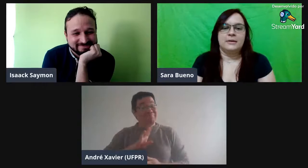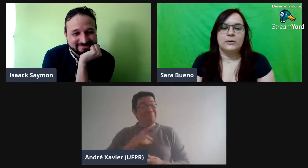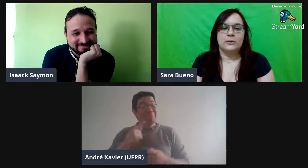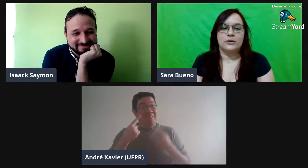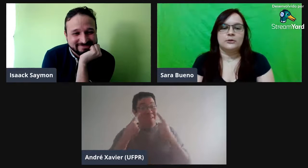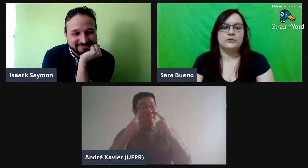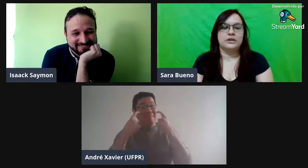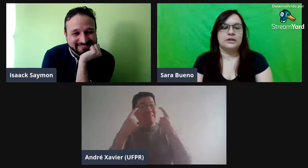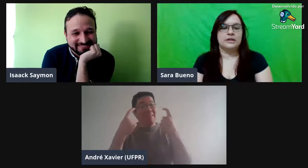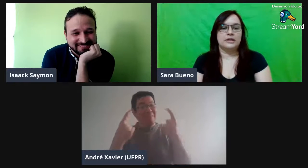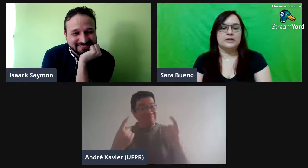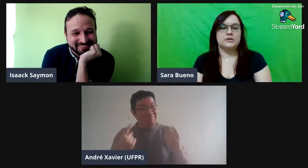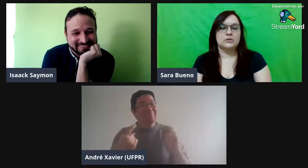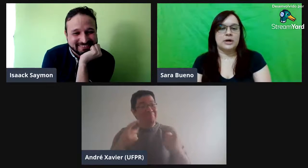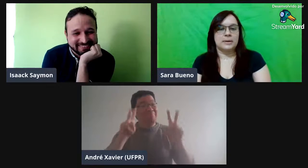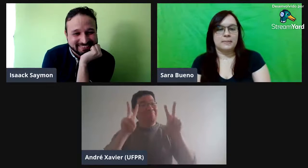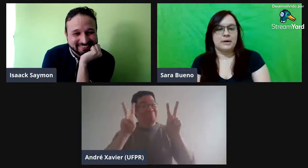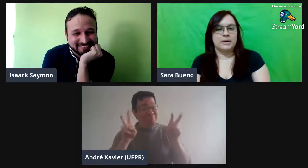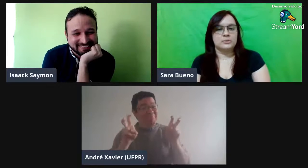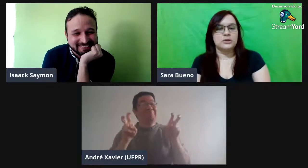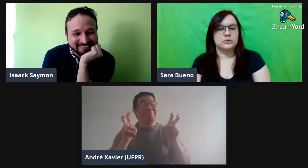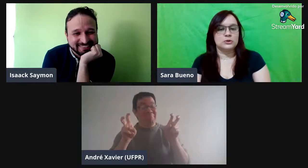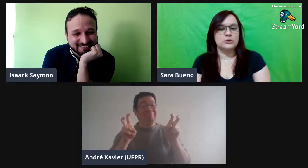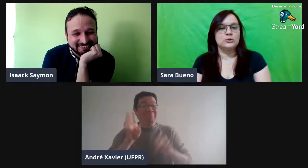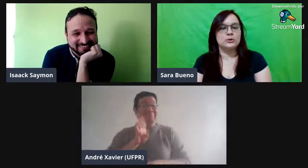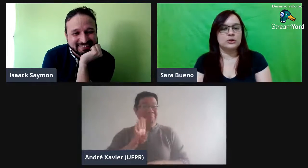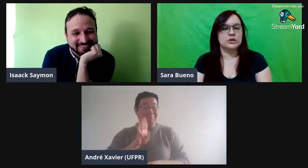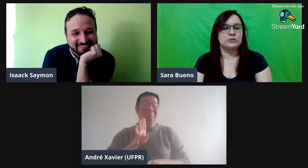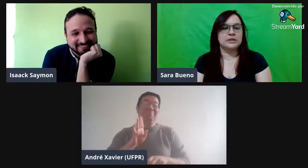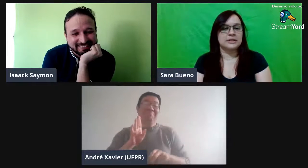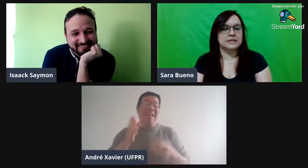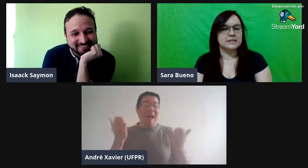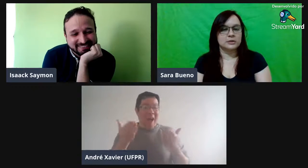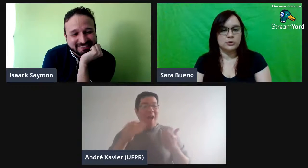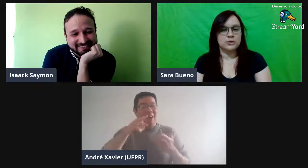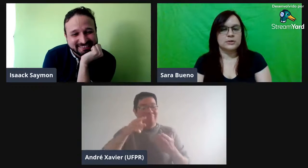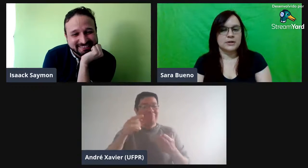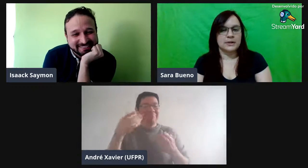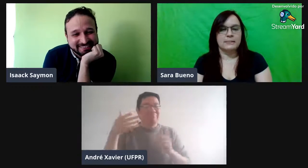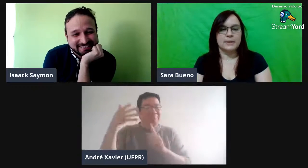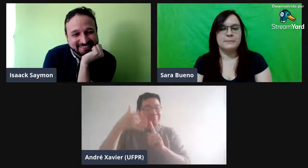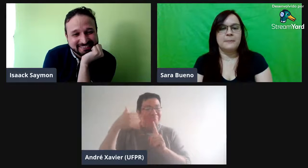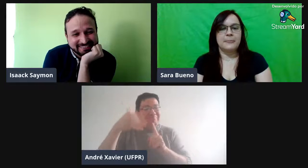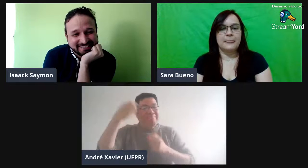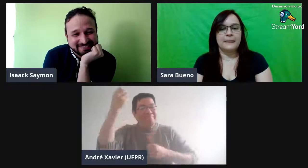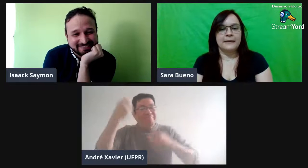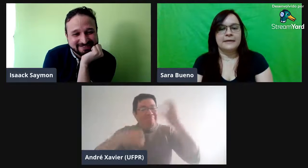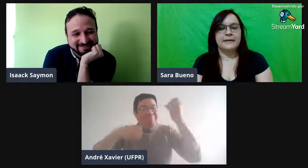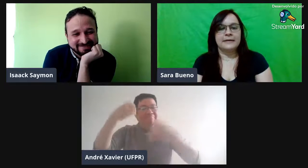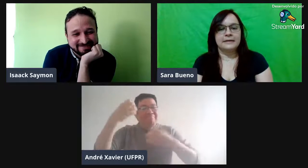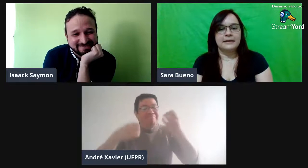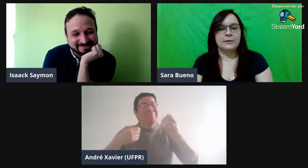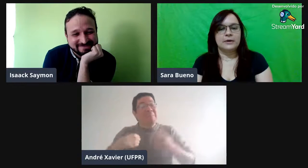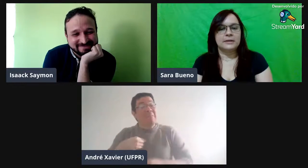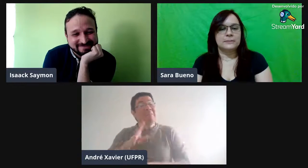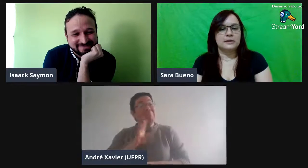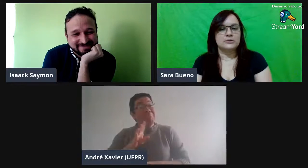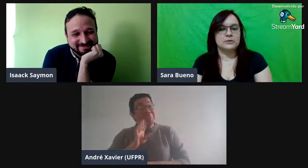Quando eu vi o seu estudo, eu achei muito interessante o seu tema e agora também a sua